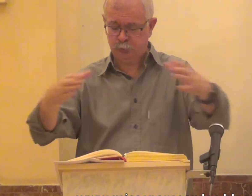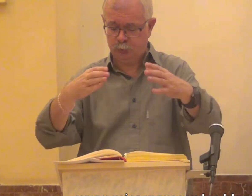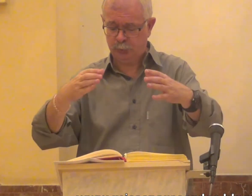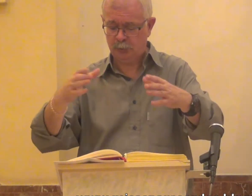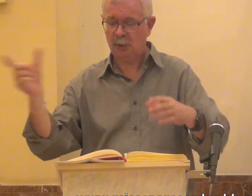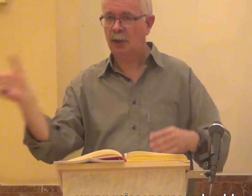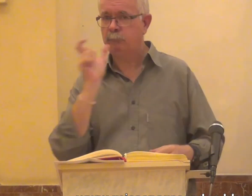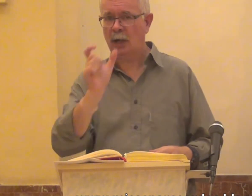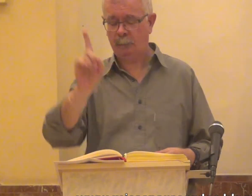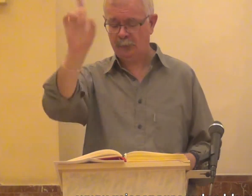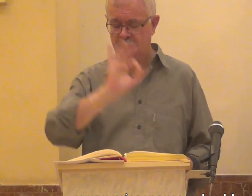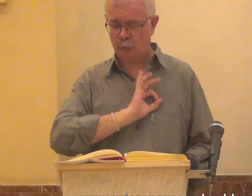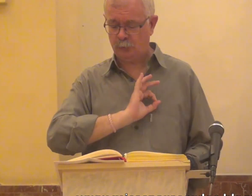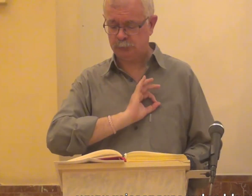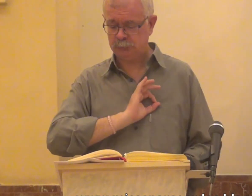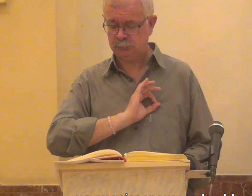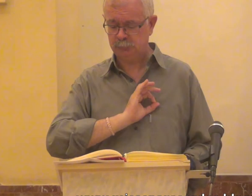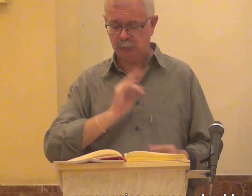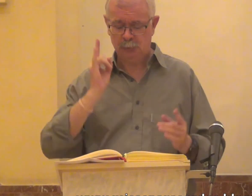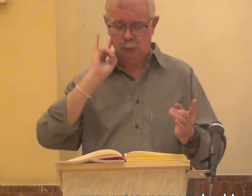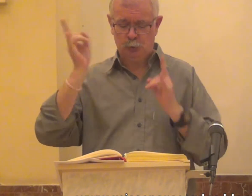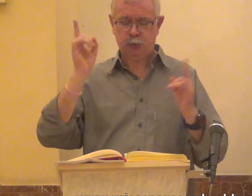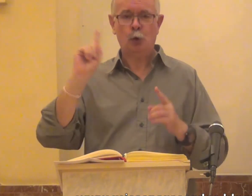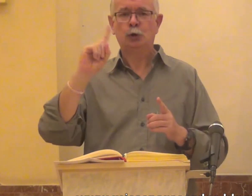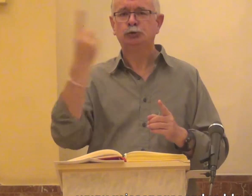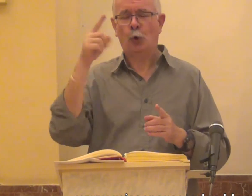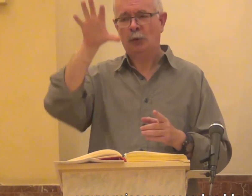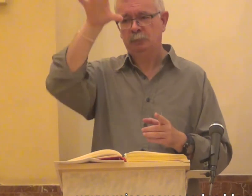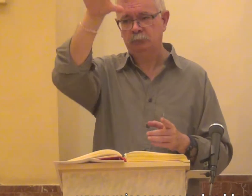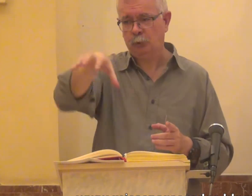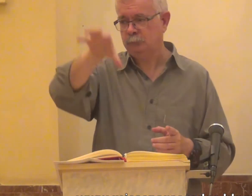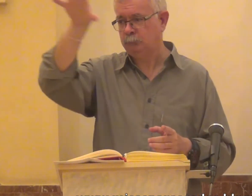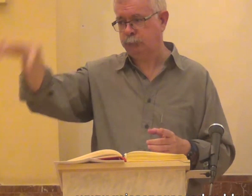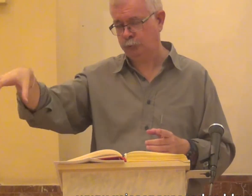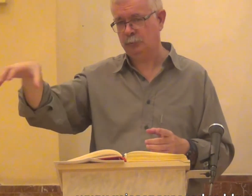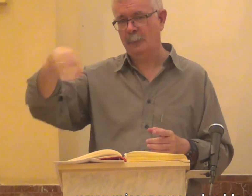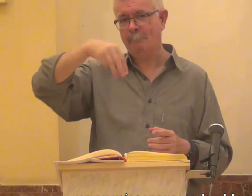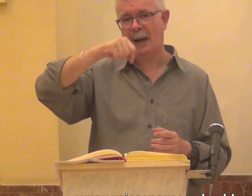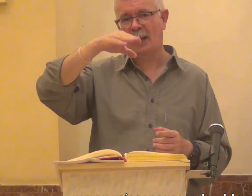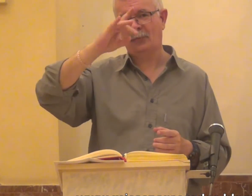la palabra del Señor ha resonado no sólo en Macedonia